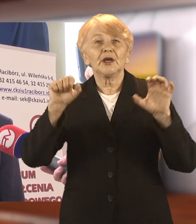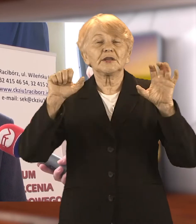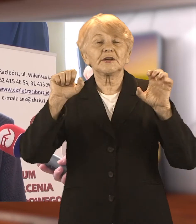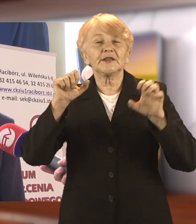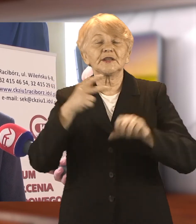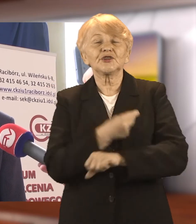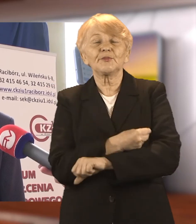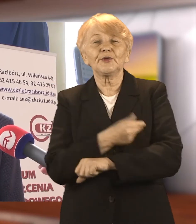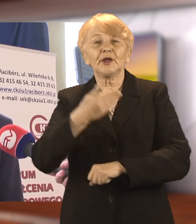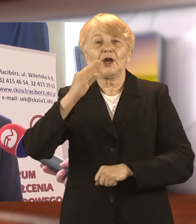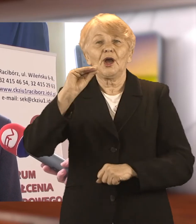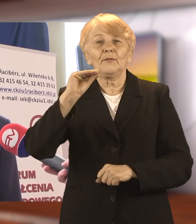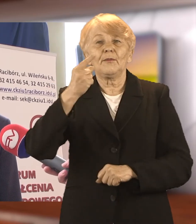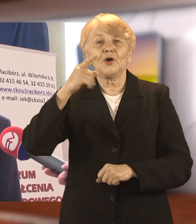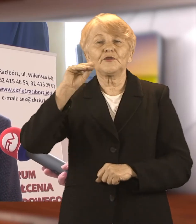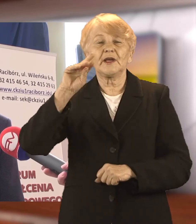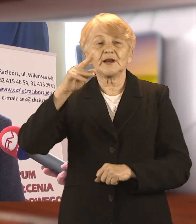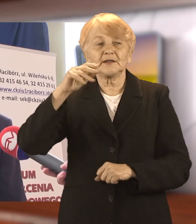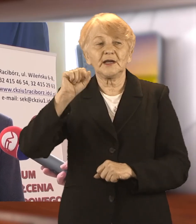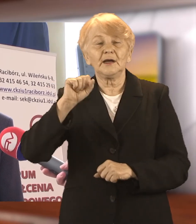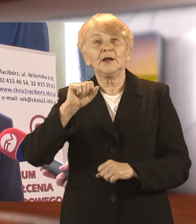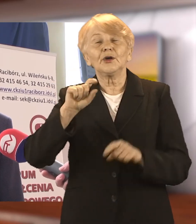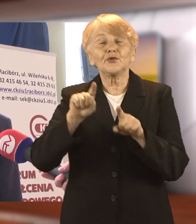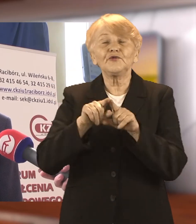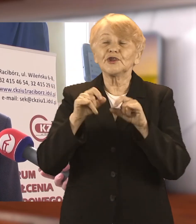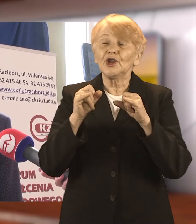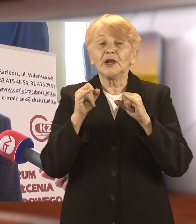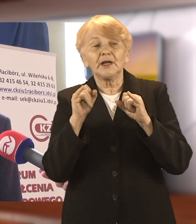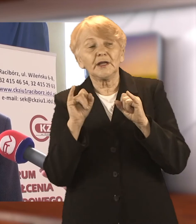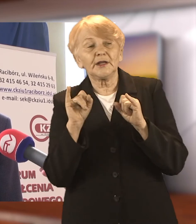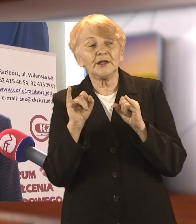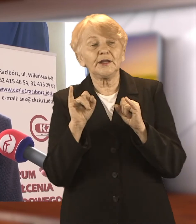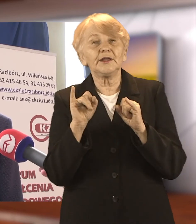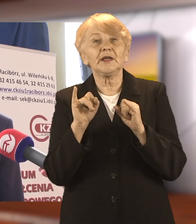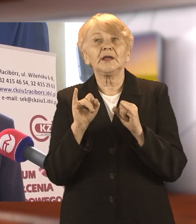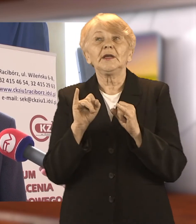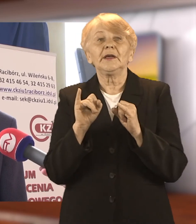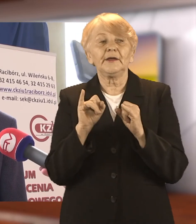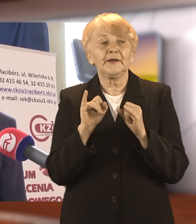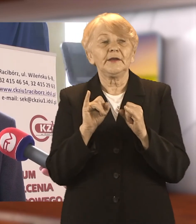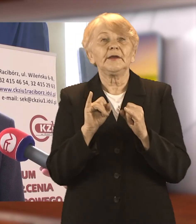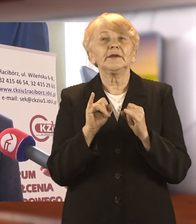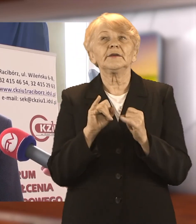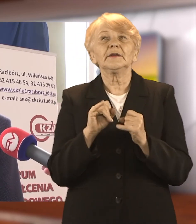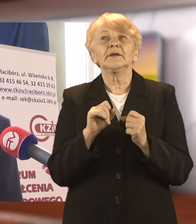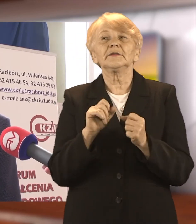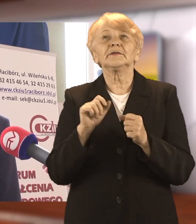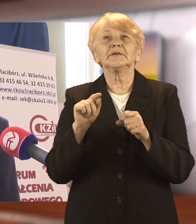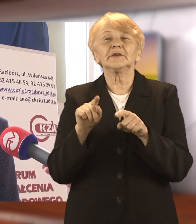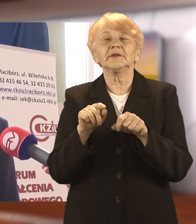też jest potwierdzone 600 dawek Moderny. Od 1 czerwca 1400